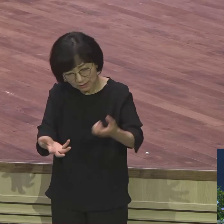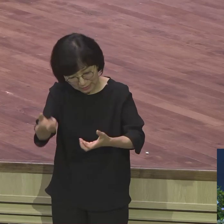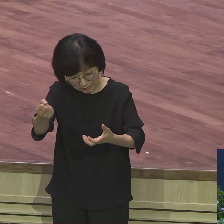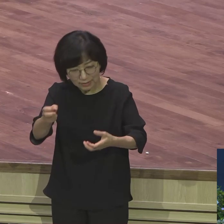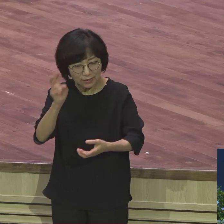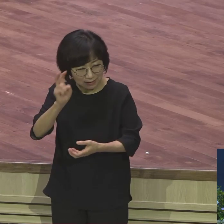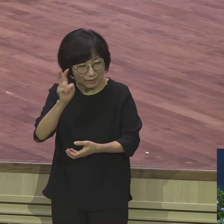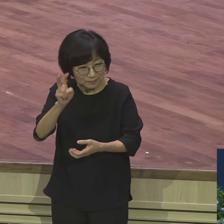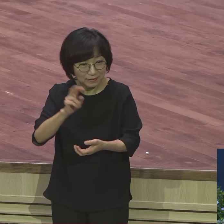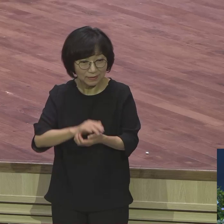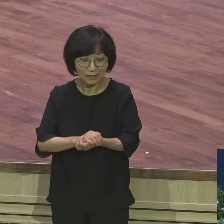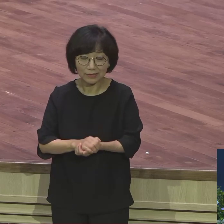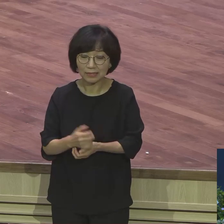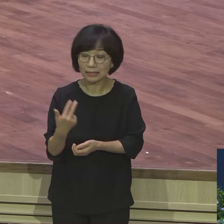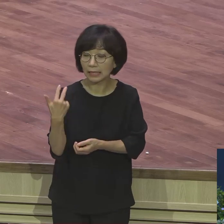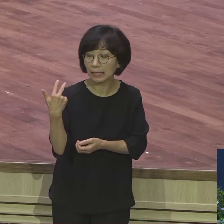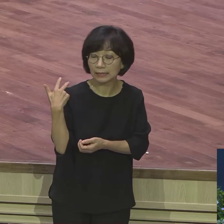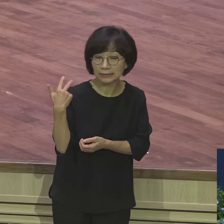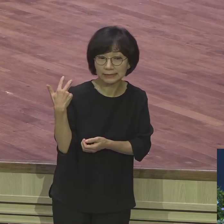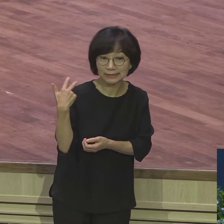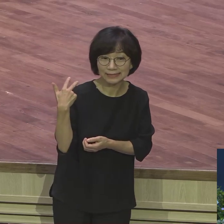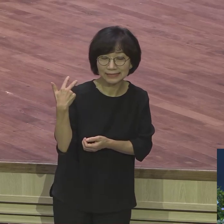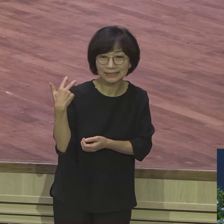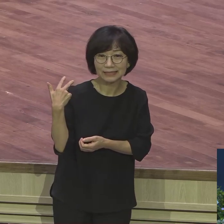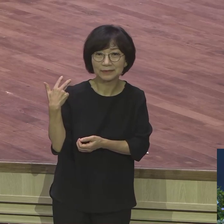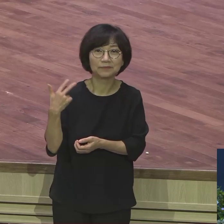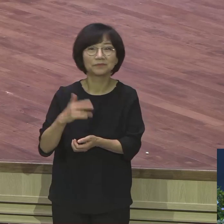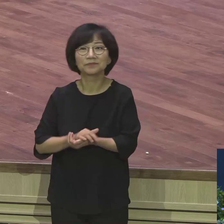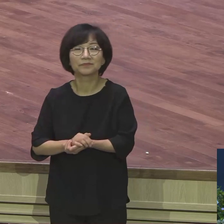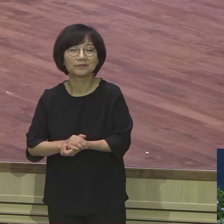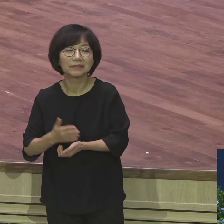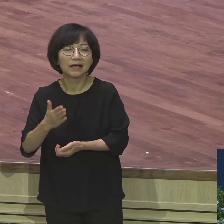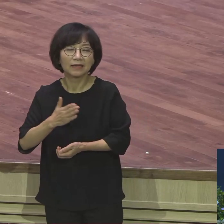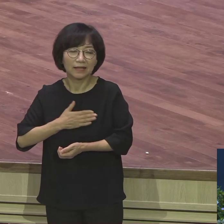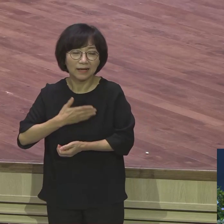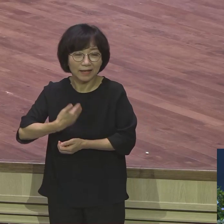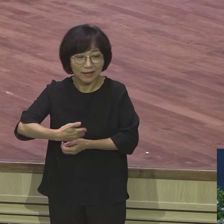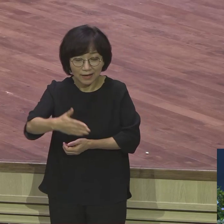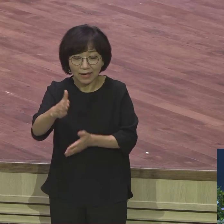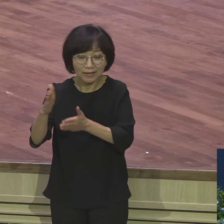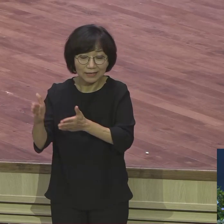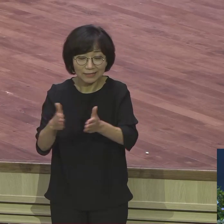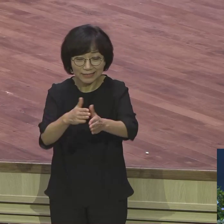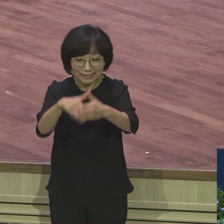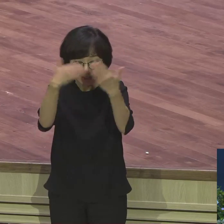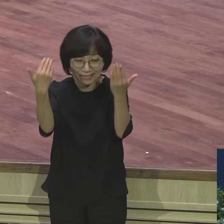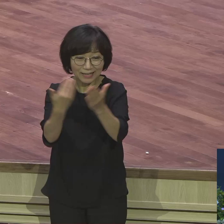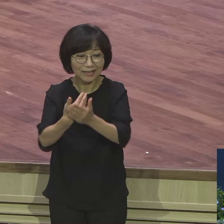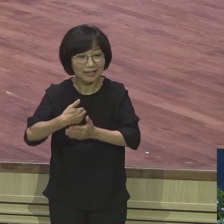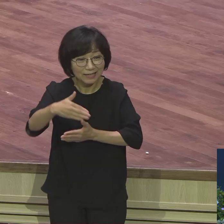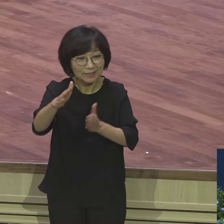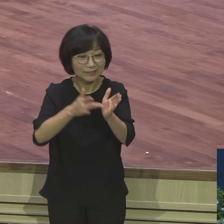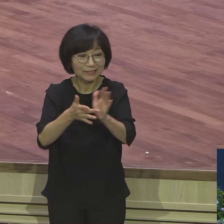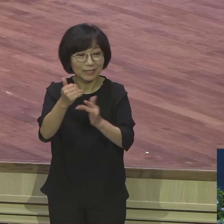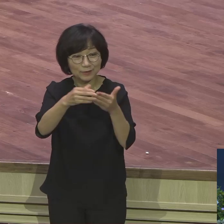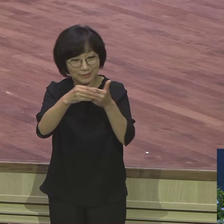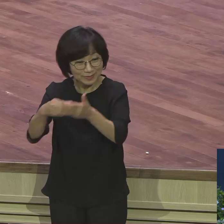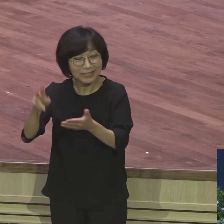지난주일날 우리 예배 중에 잔성불로 나의 갈 길 다가도록 예수 인도 하신 가사에 보면